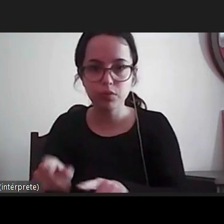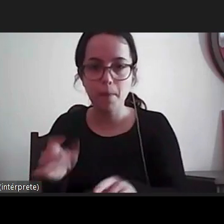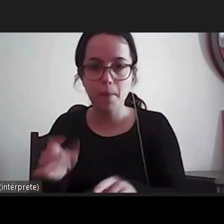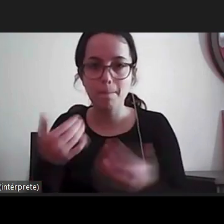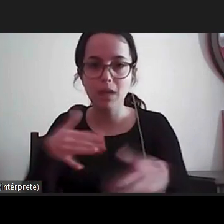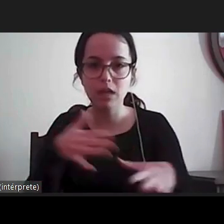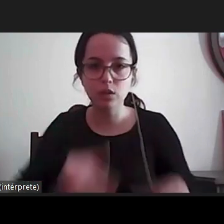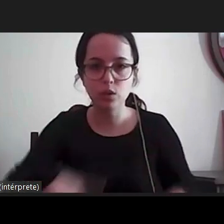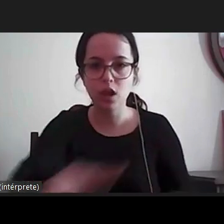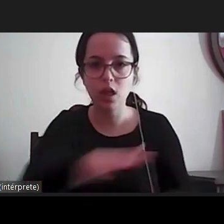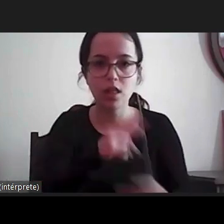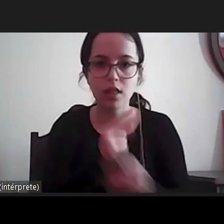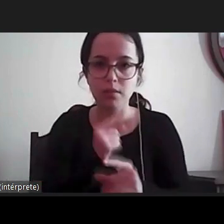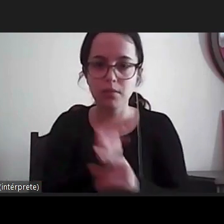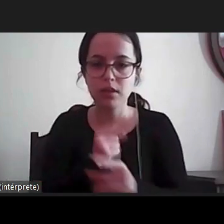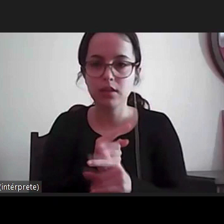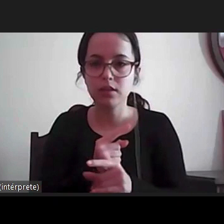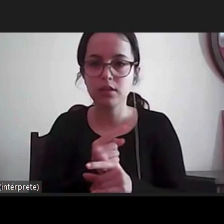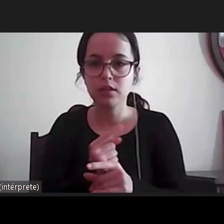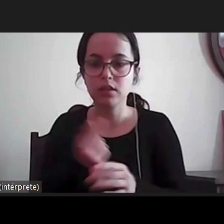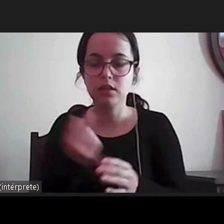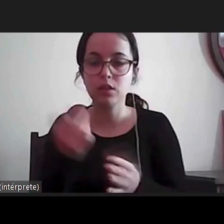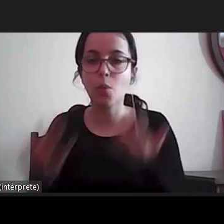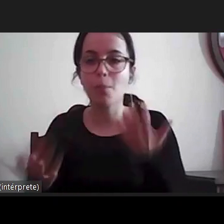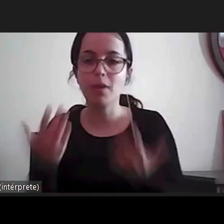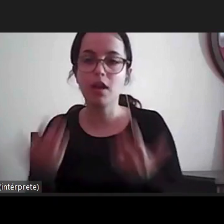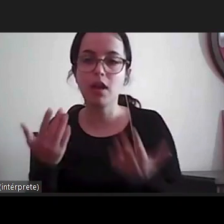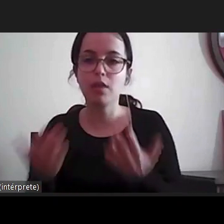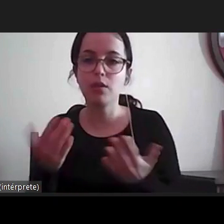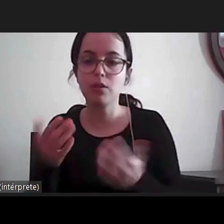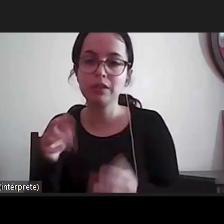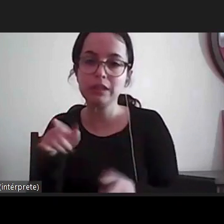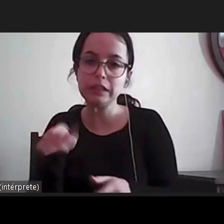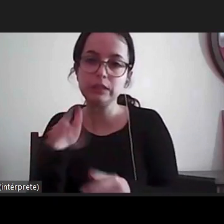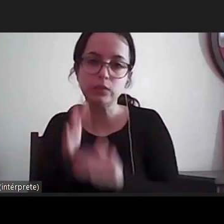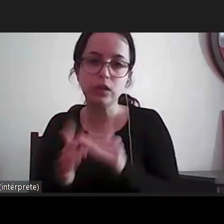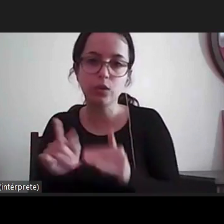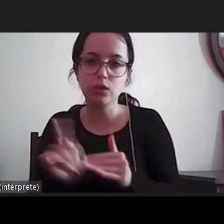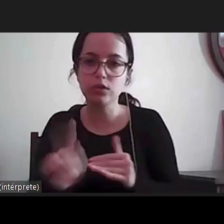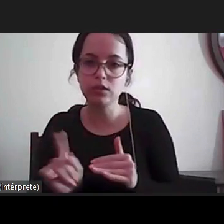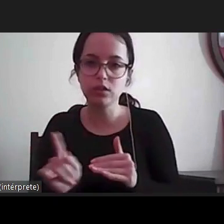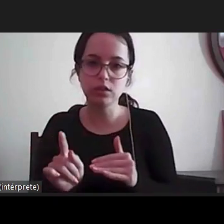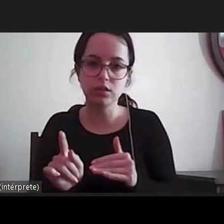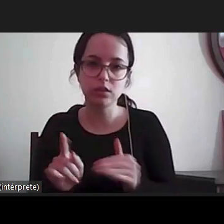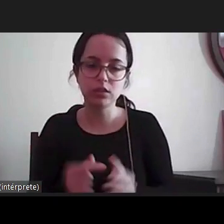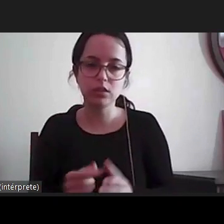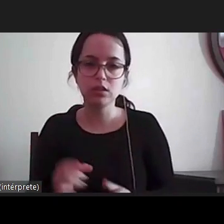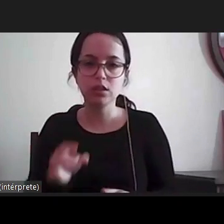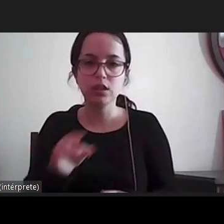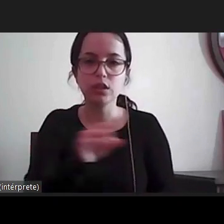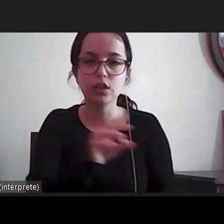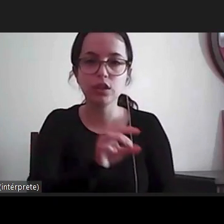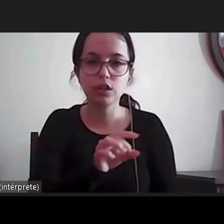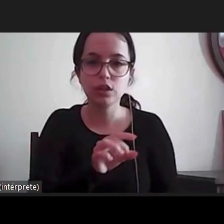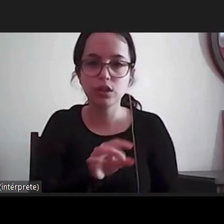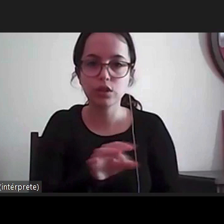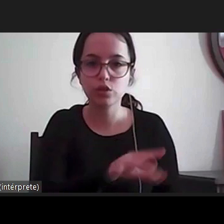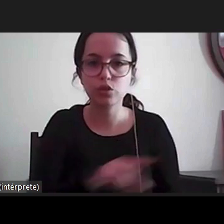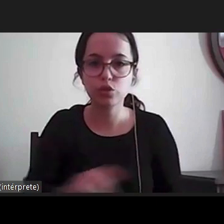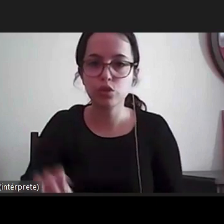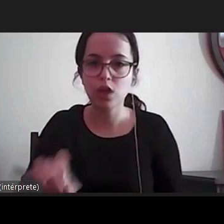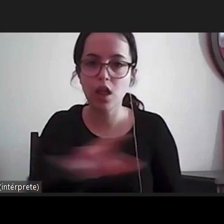em relação a outros países onde não existe esta instituição nacional de direitos humanos do provedor da justiça portanto